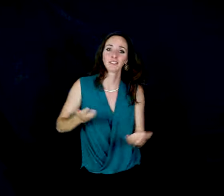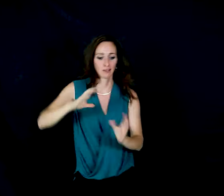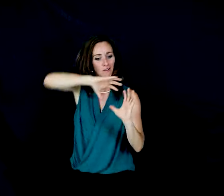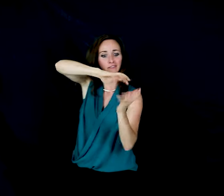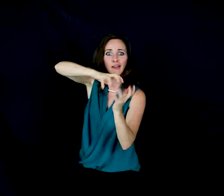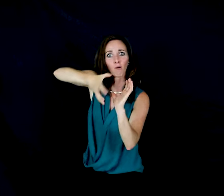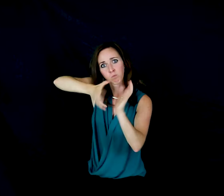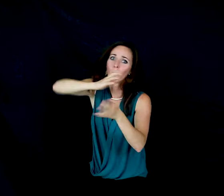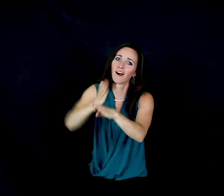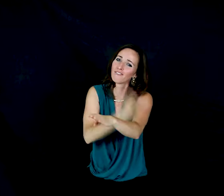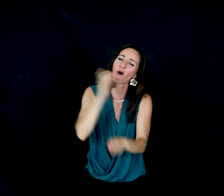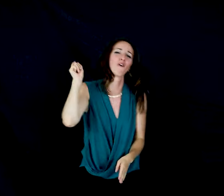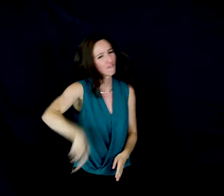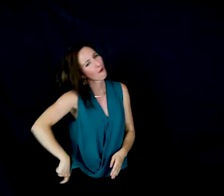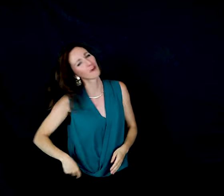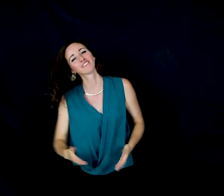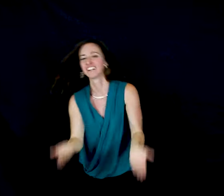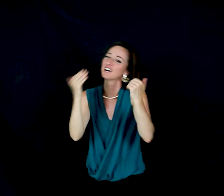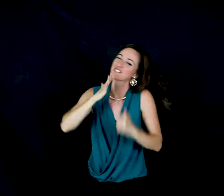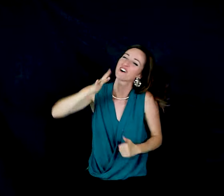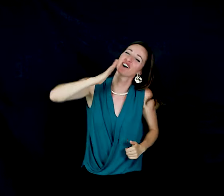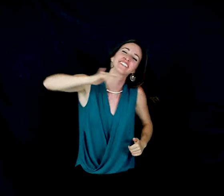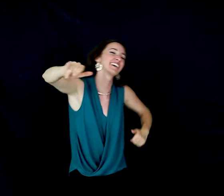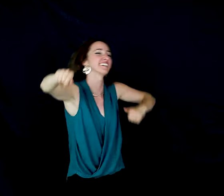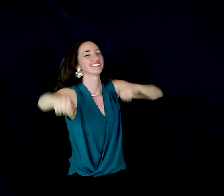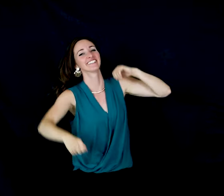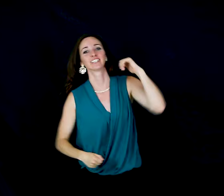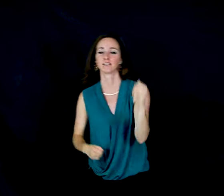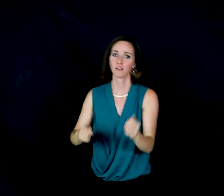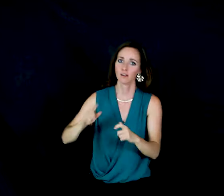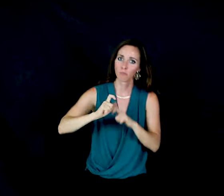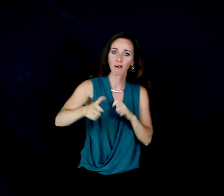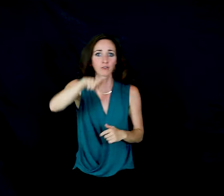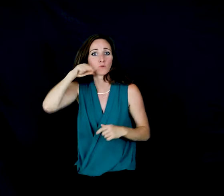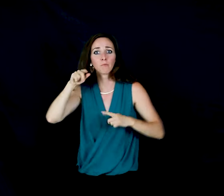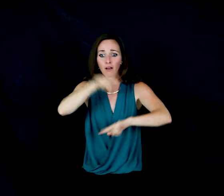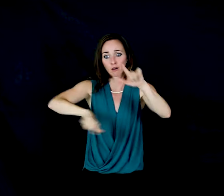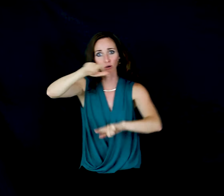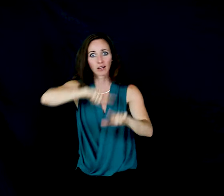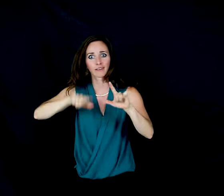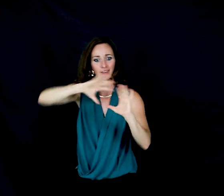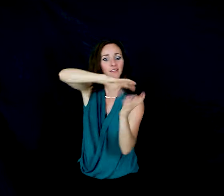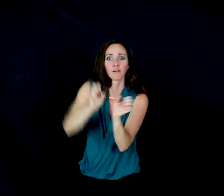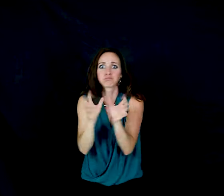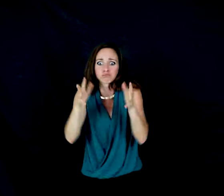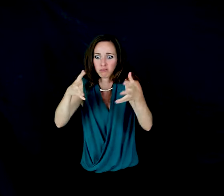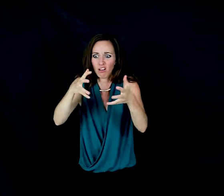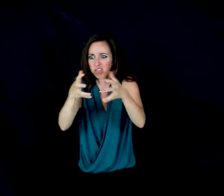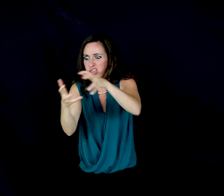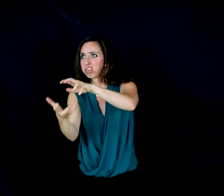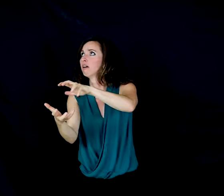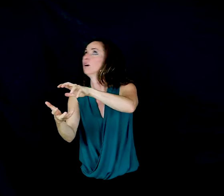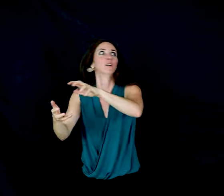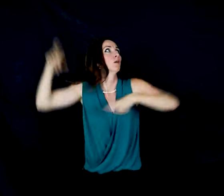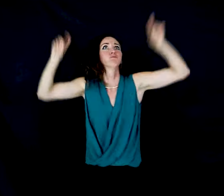oh oh oh Avant que la machine déraille Chanter En troisième comme une bombe locataire